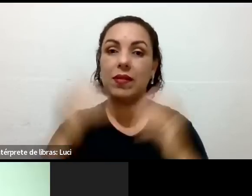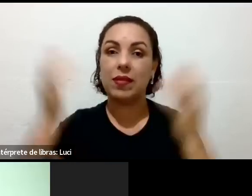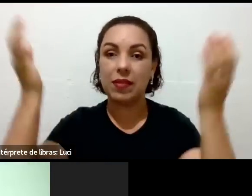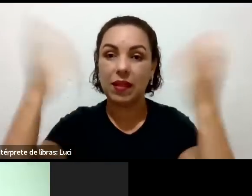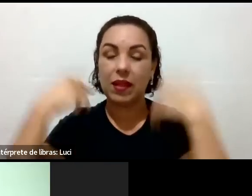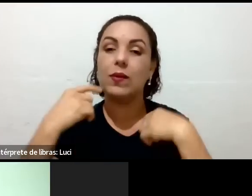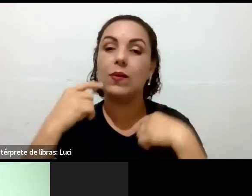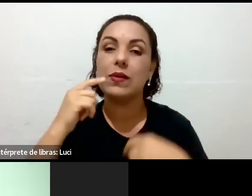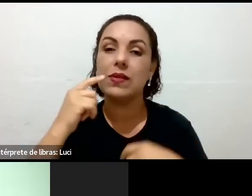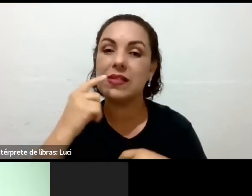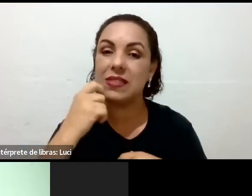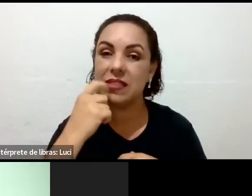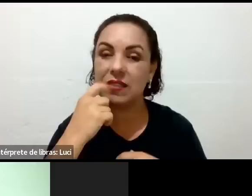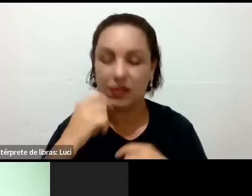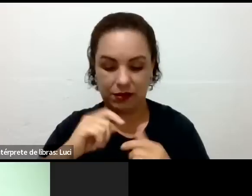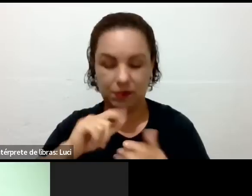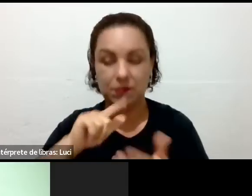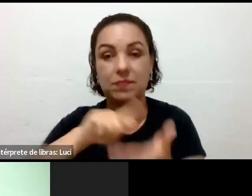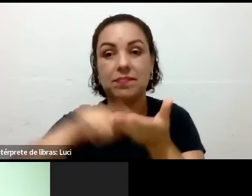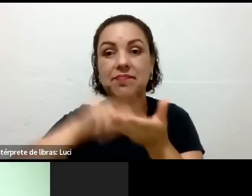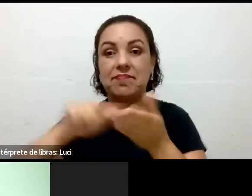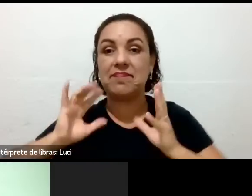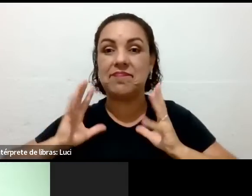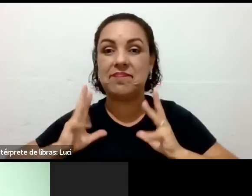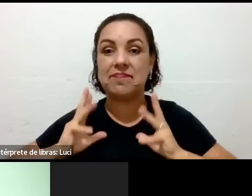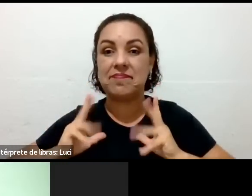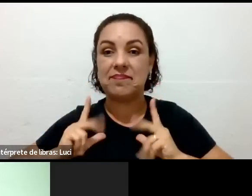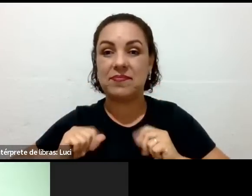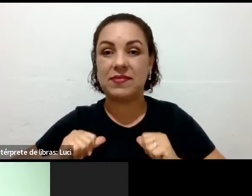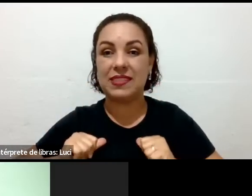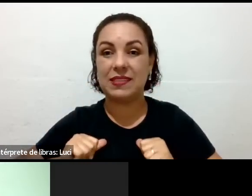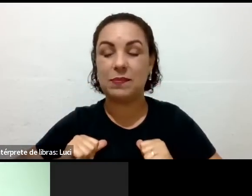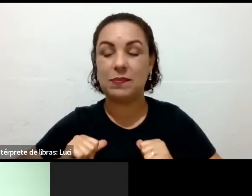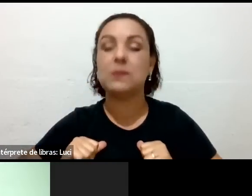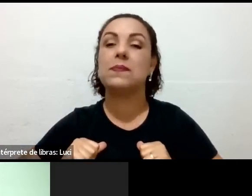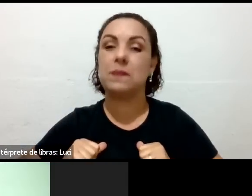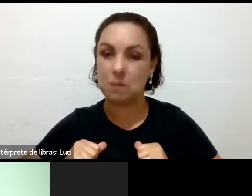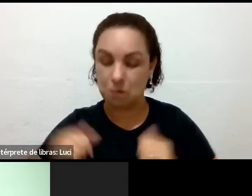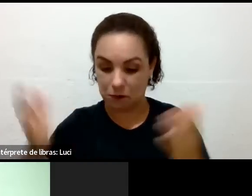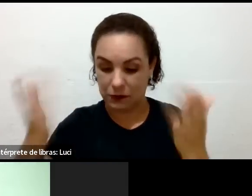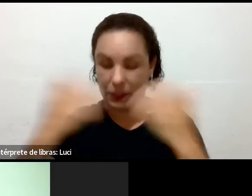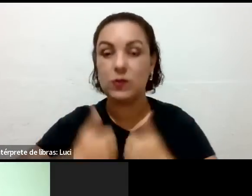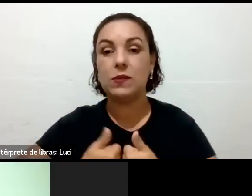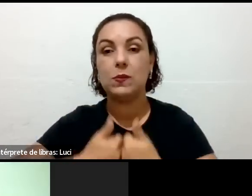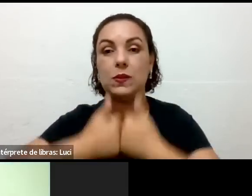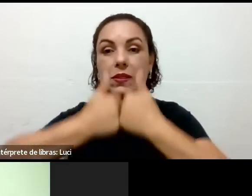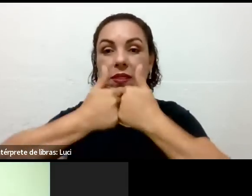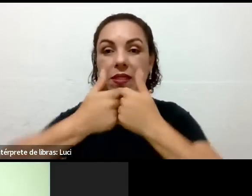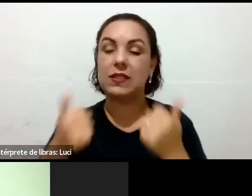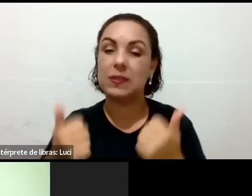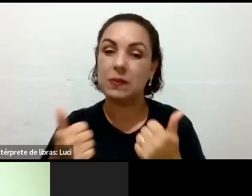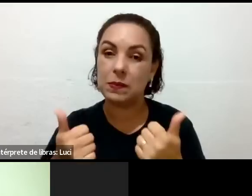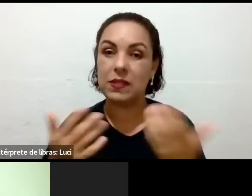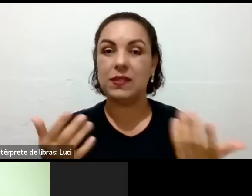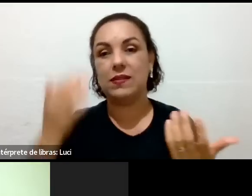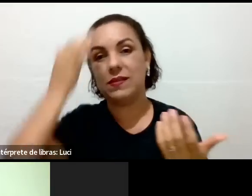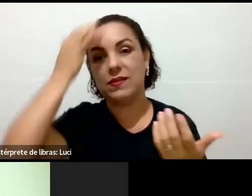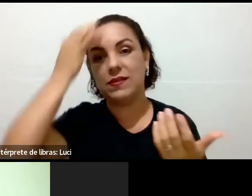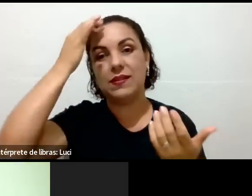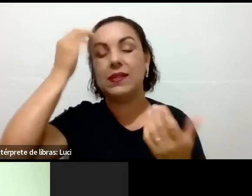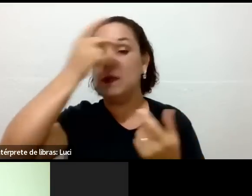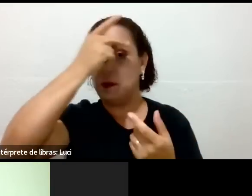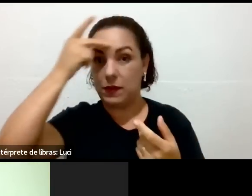cura de nada, mas é proliferação, crescimento, metabolismo de coisa ruim num organismo limpo não vai ter.